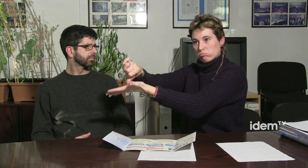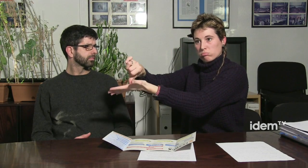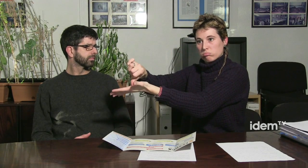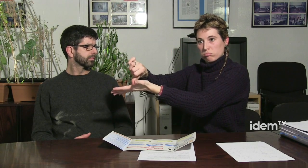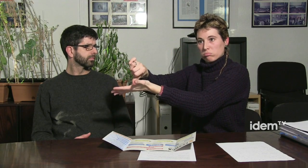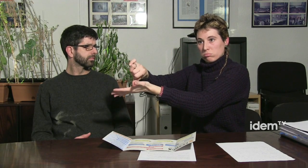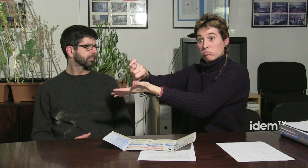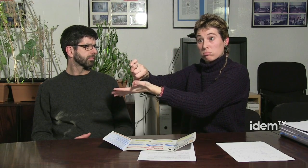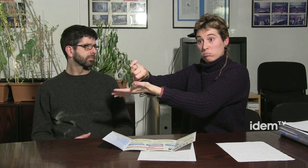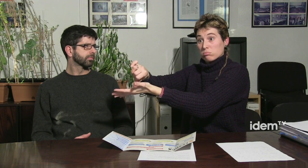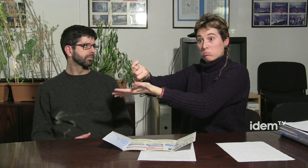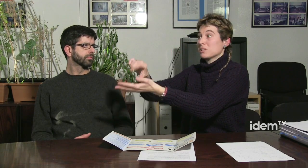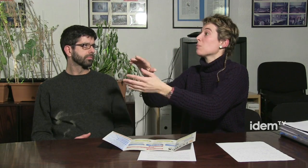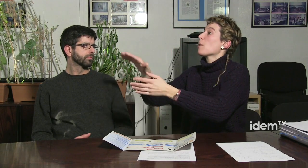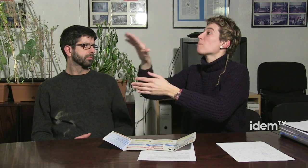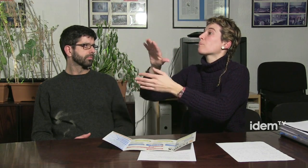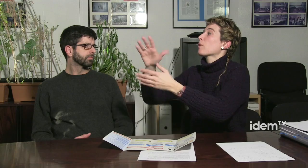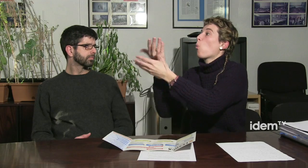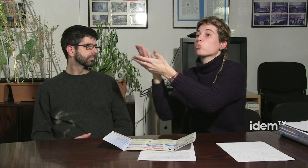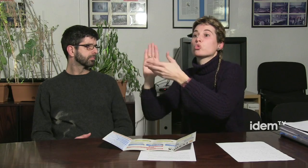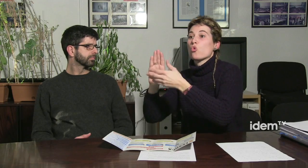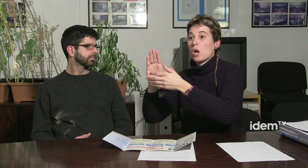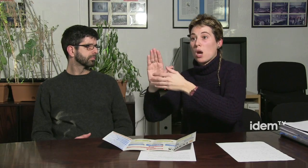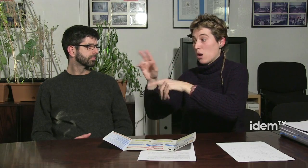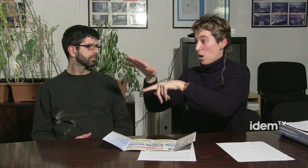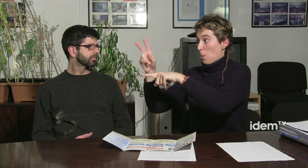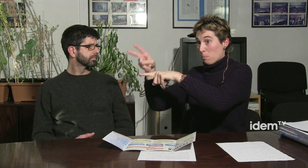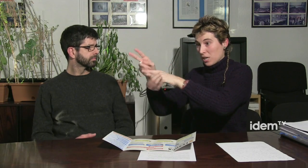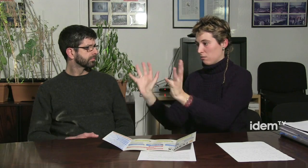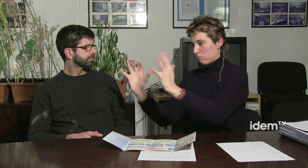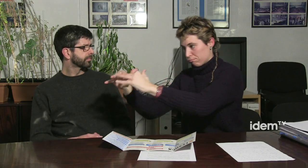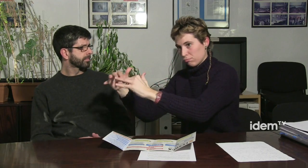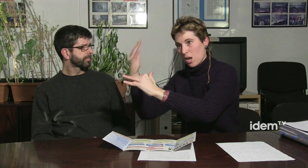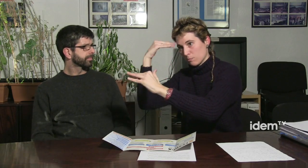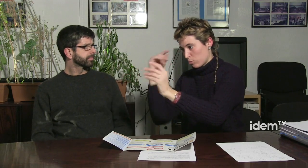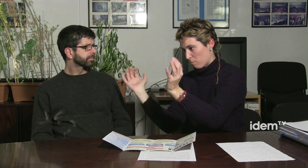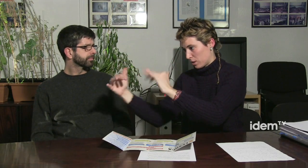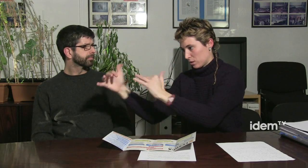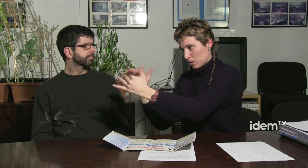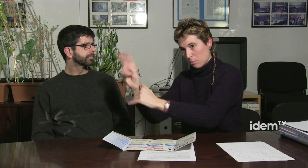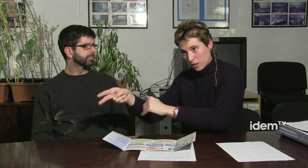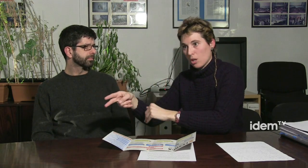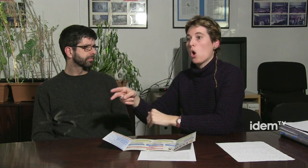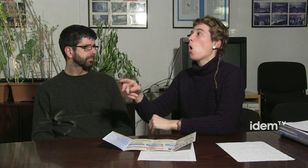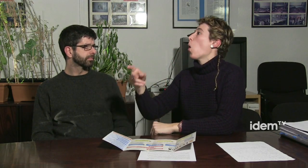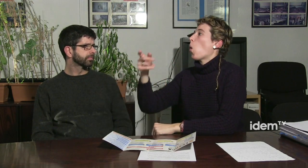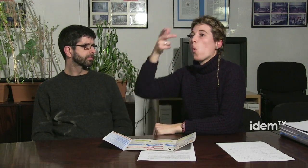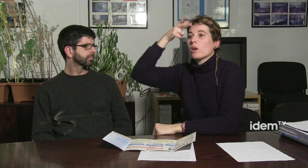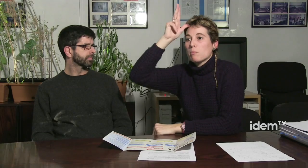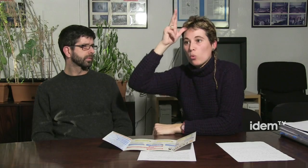més petits, no es podrien crear aquestes associacions, han de buscar una ciutat, no? Per exemple, a Osona i Vic, allà, es reuneixen